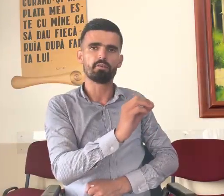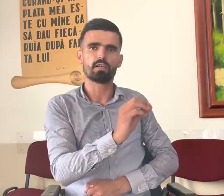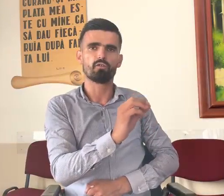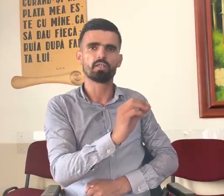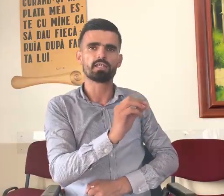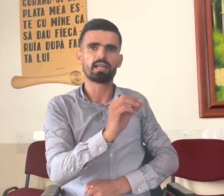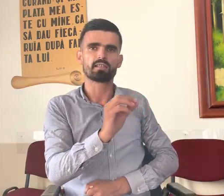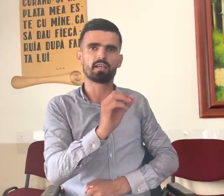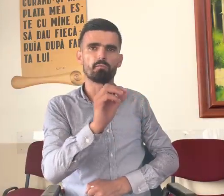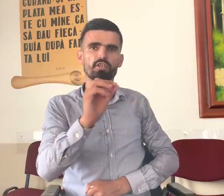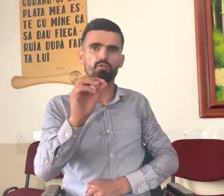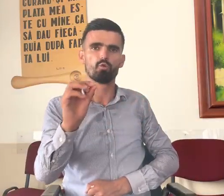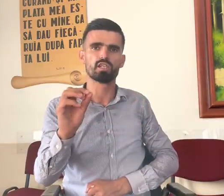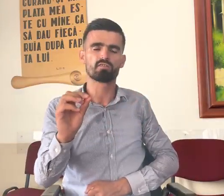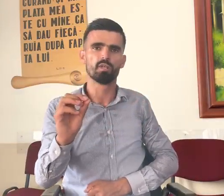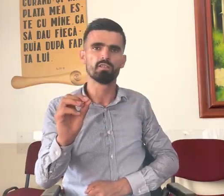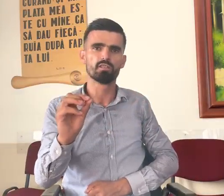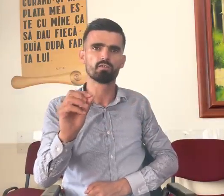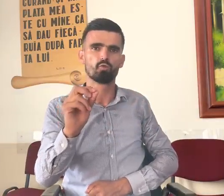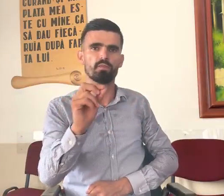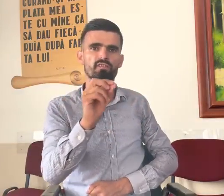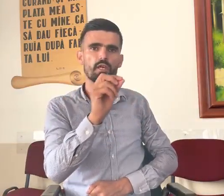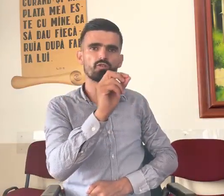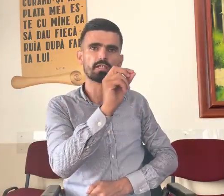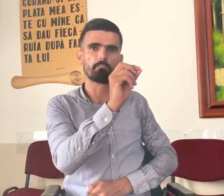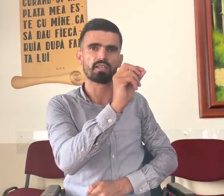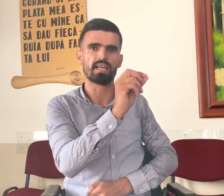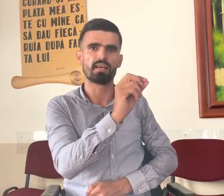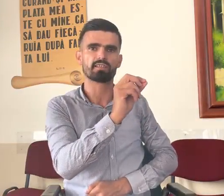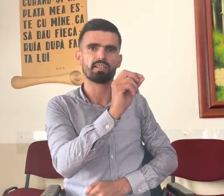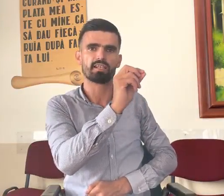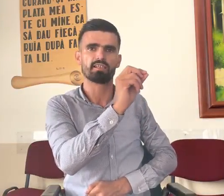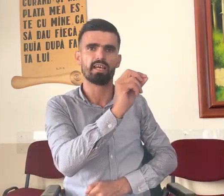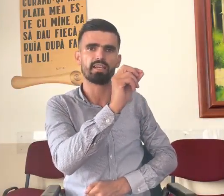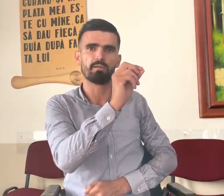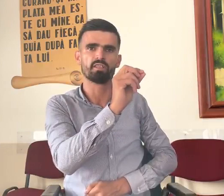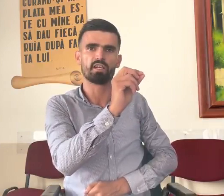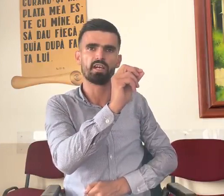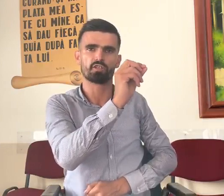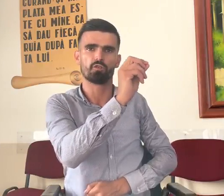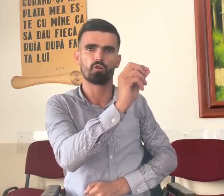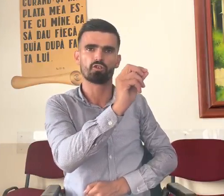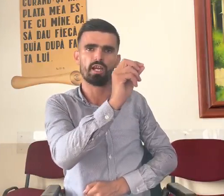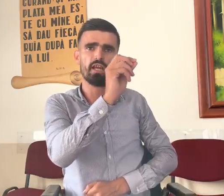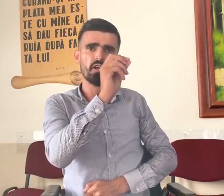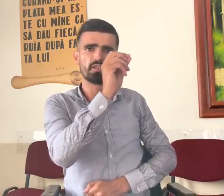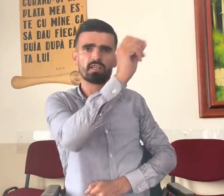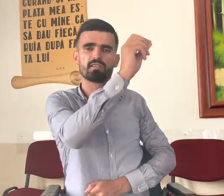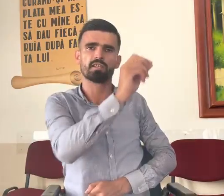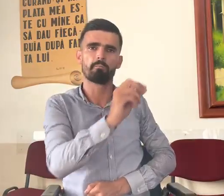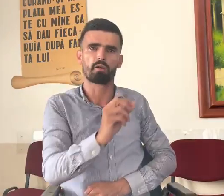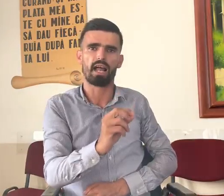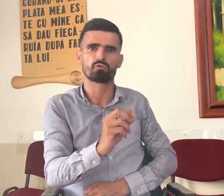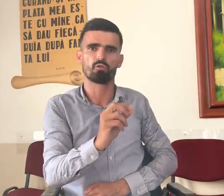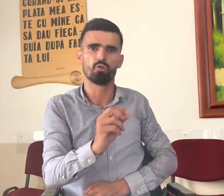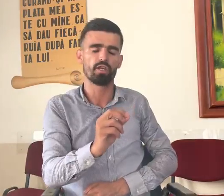binecuvântat, cârbâit de Duhul Sfânt, Dumnezeu să-l păzească de cădere, de mândrie și de orice și să-l țină în brațul lui.